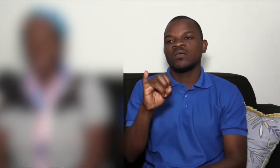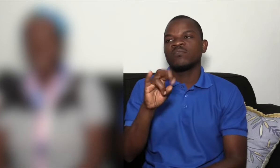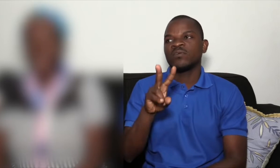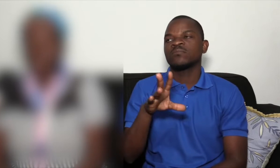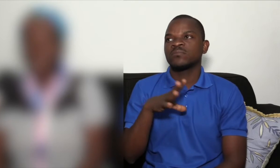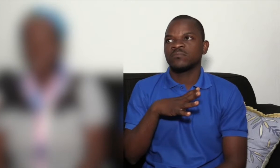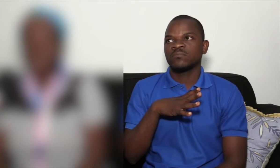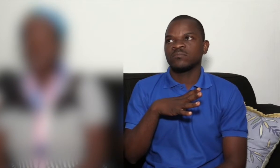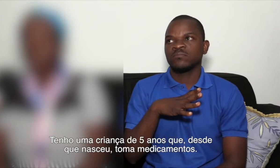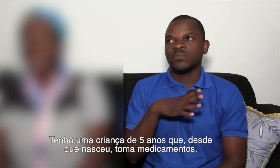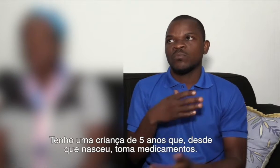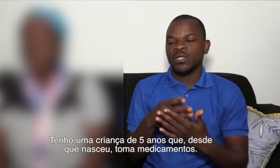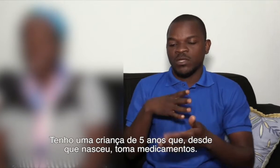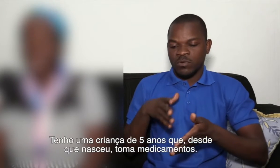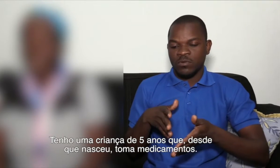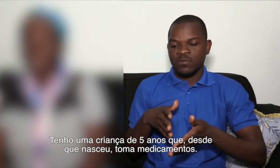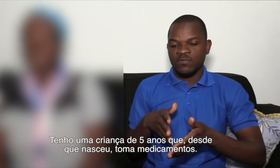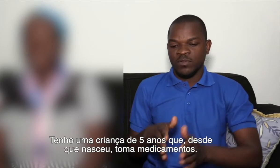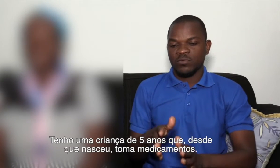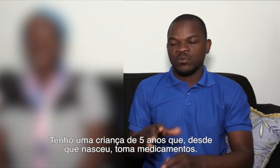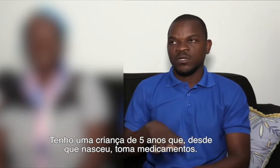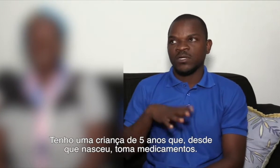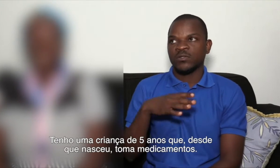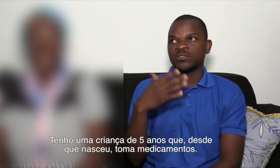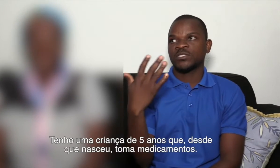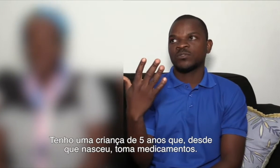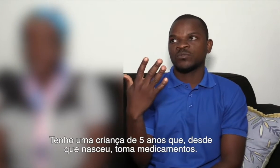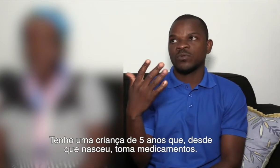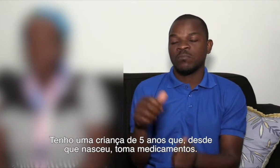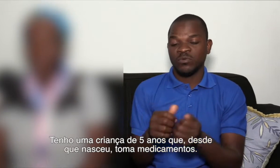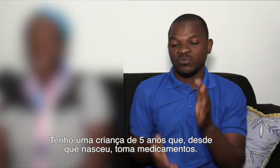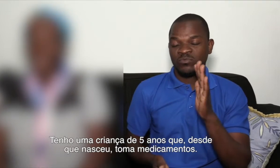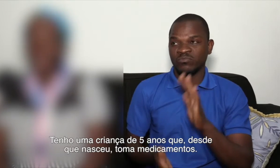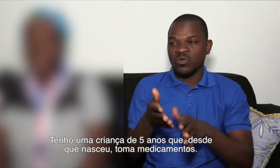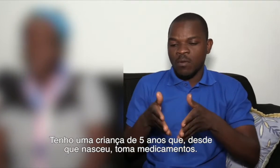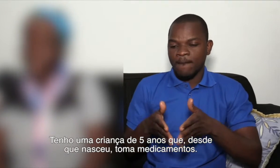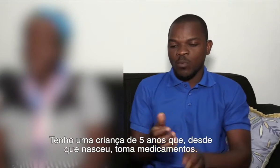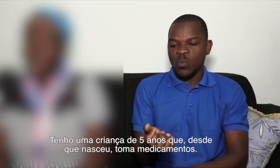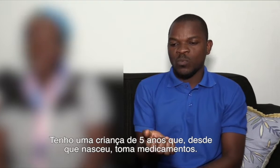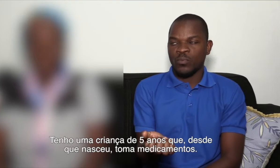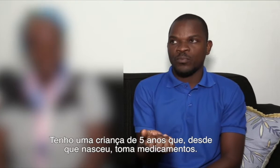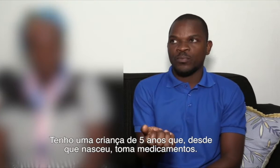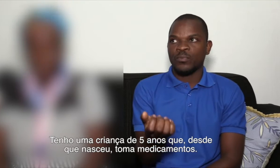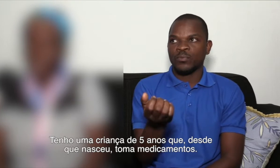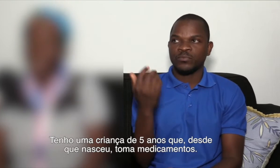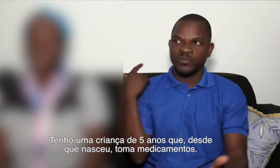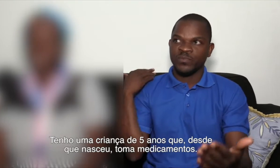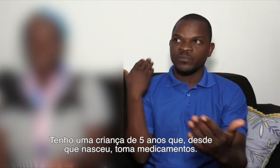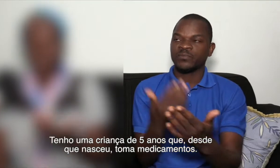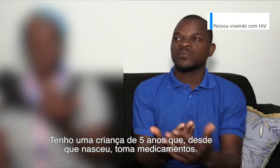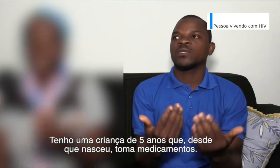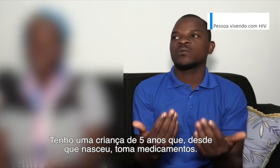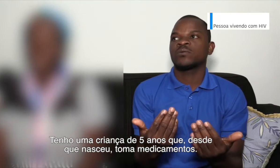Eu tenho uma criança que tem cinco anos, desde a nascença. Ainda, até agora,